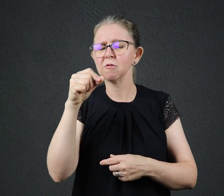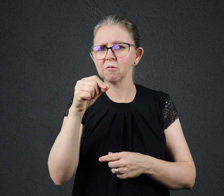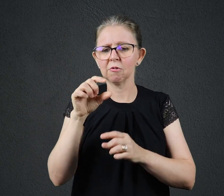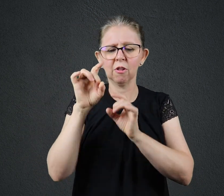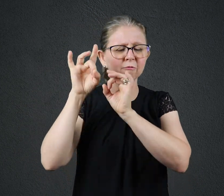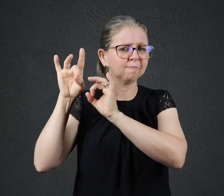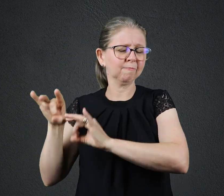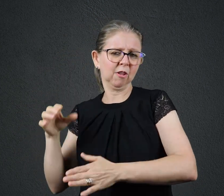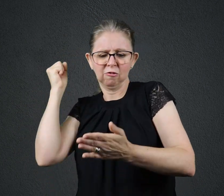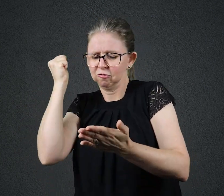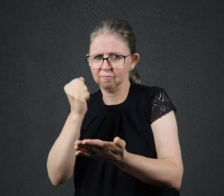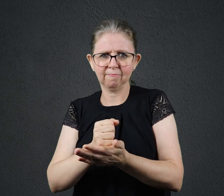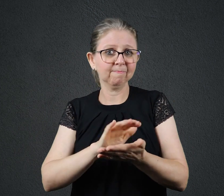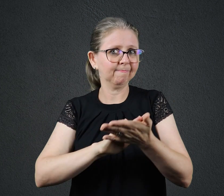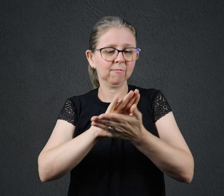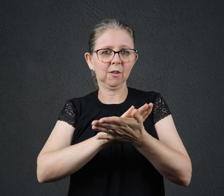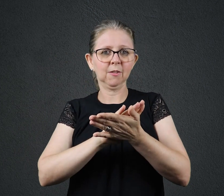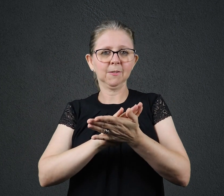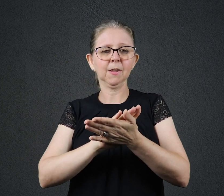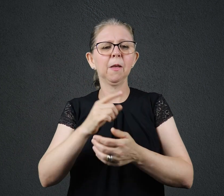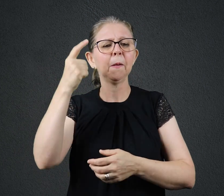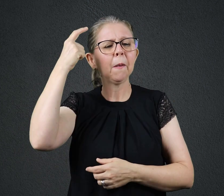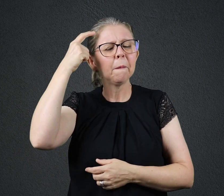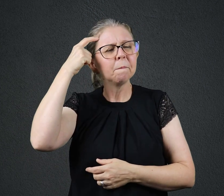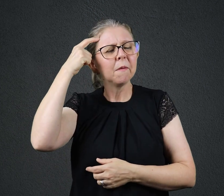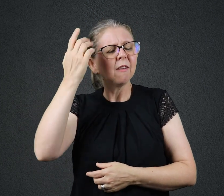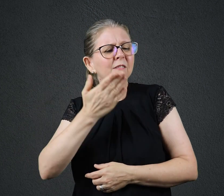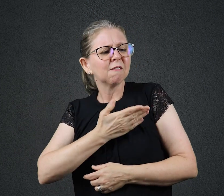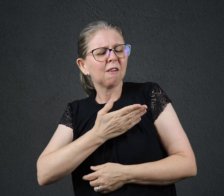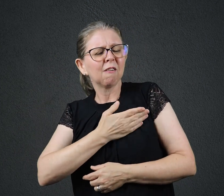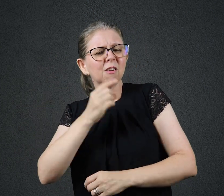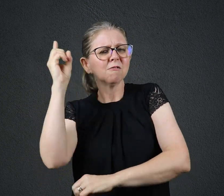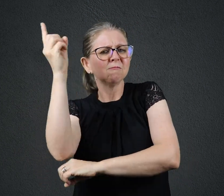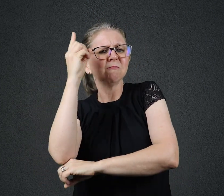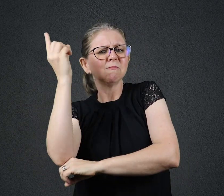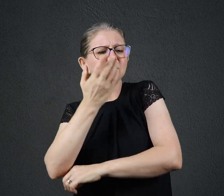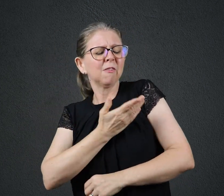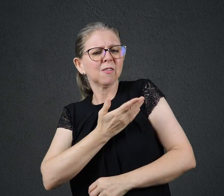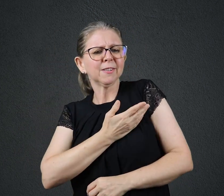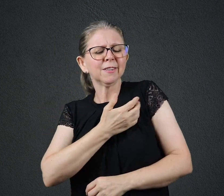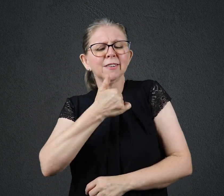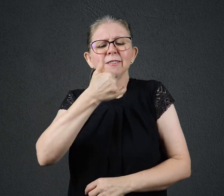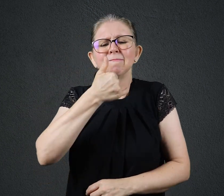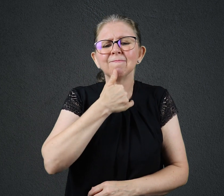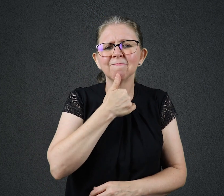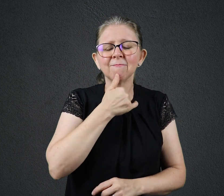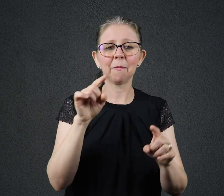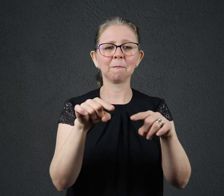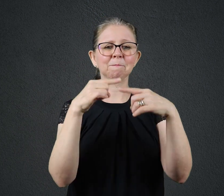COMPANHEIROS DE DAVI FRUSTRADOS COM ISSO JÁ SAÚ RECONHECEU SEU ERRO E CERTAMENTE FICOU